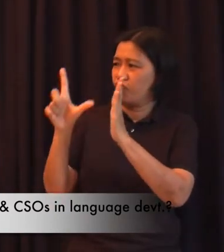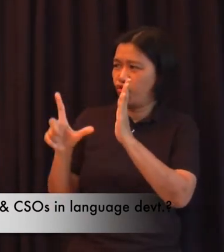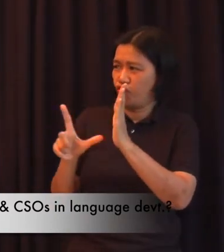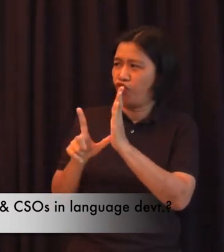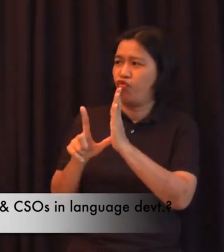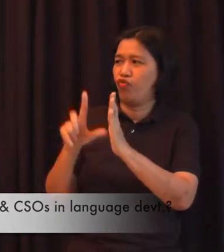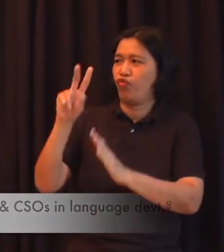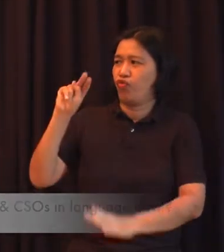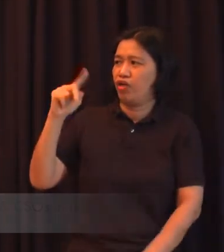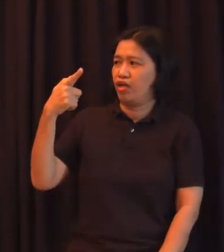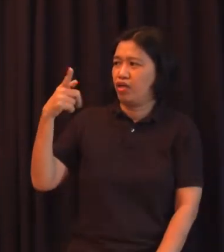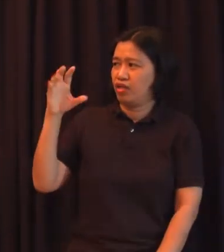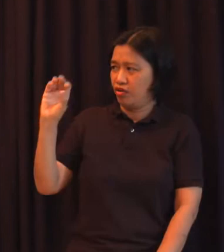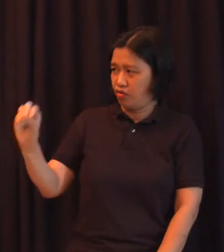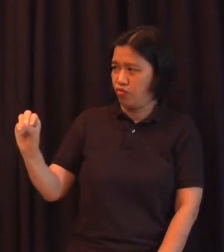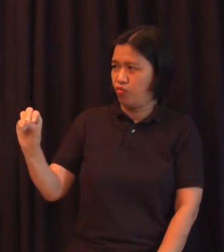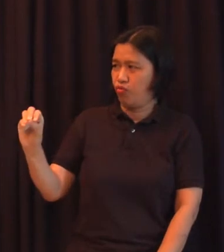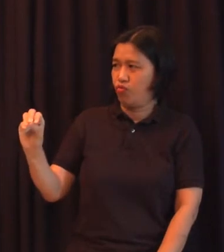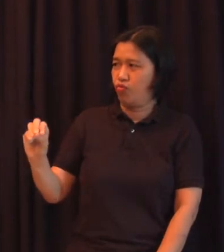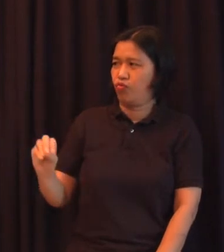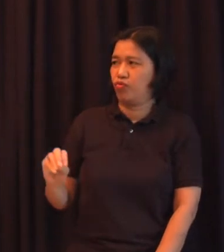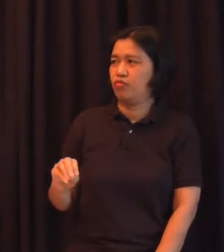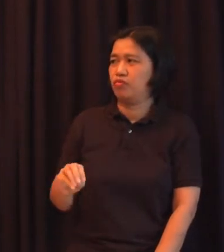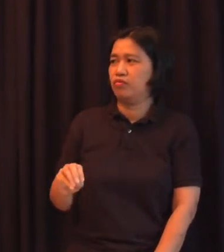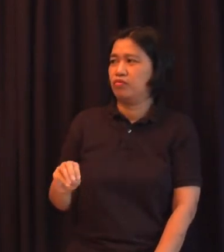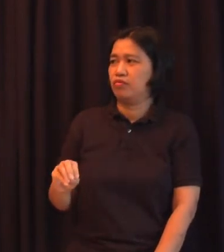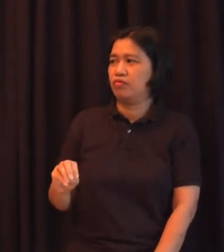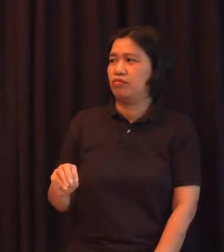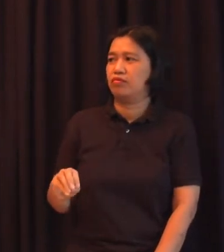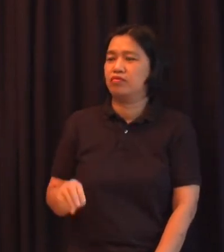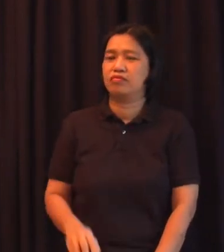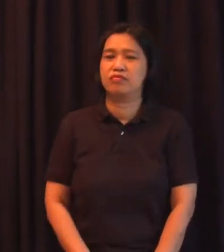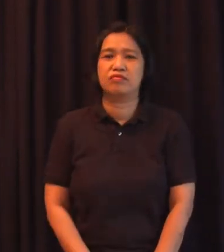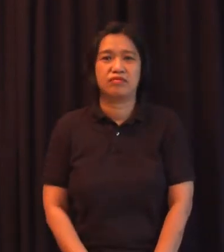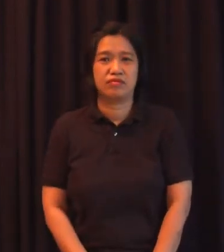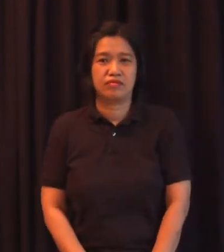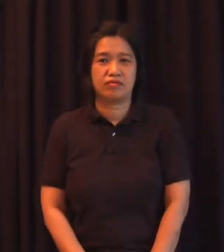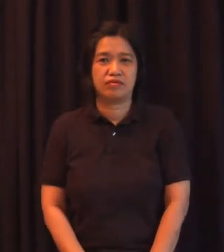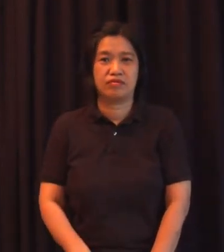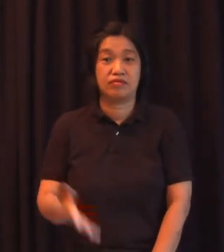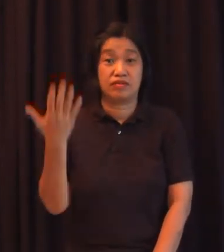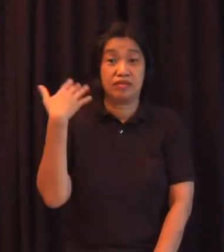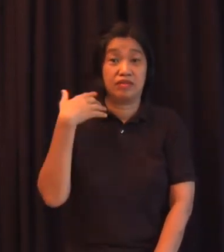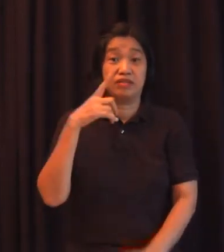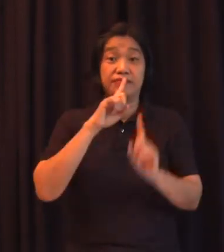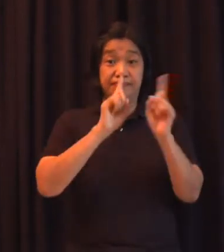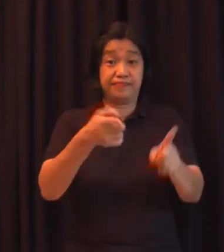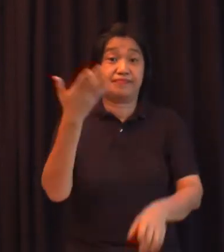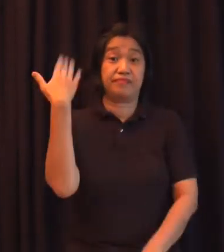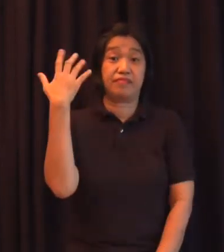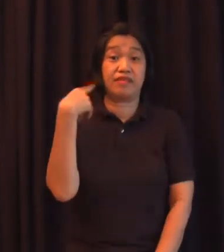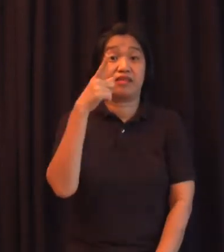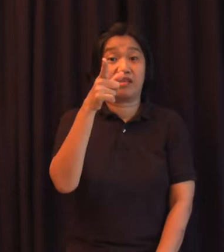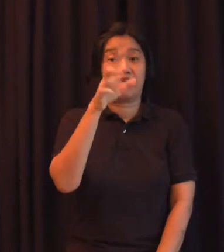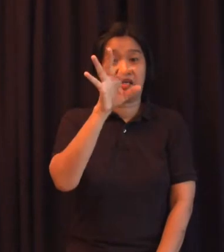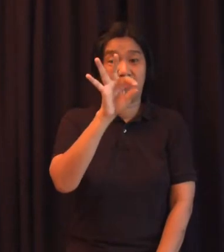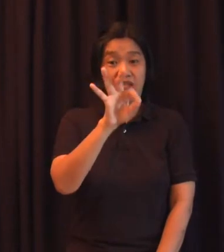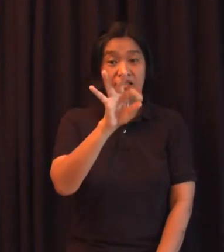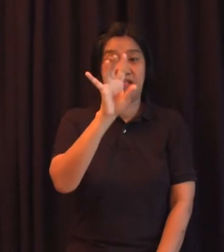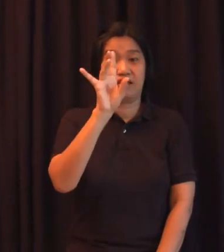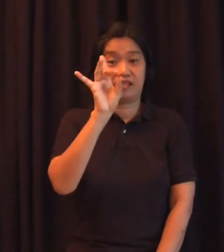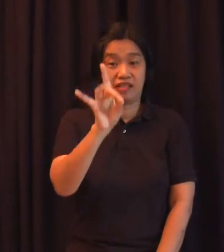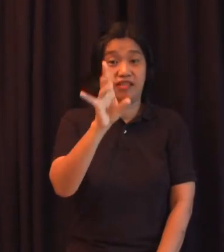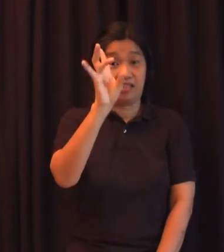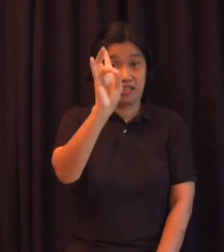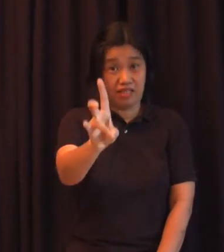pag-unlan? Noong 1987 natuwa kami kasi malinaw na malinaw sa Constitution language provision